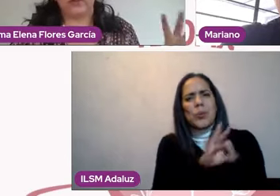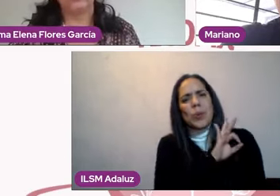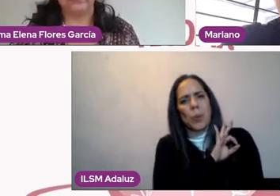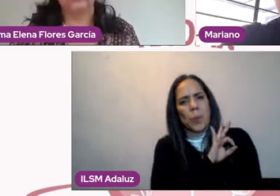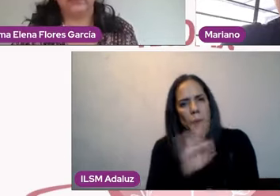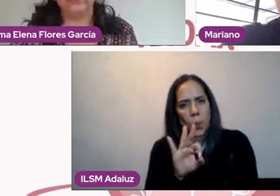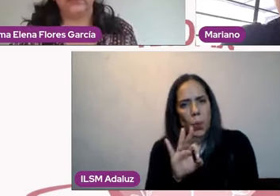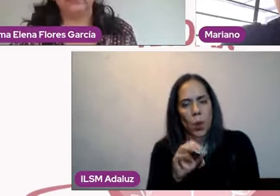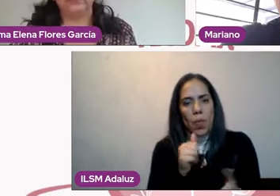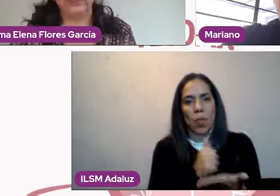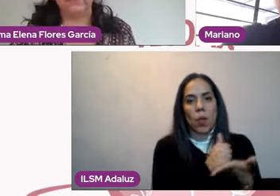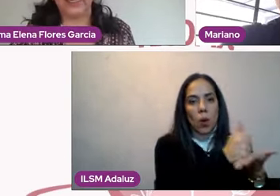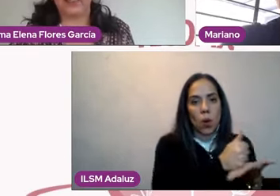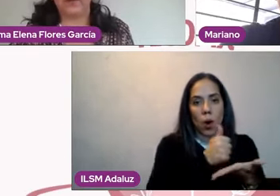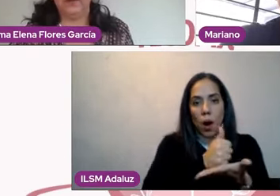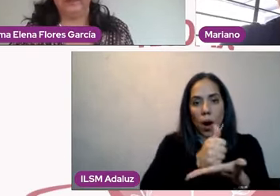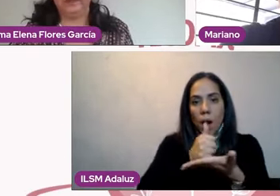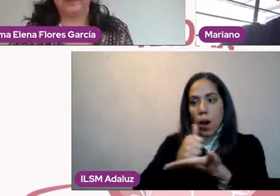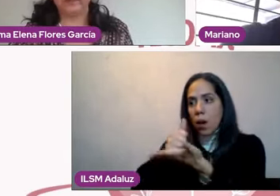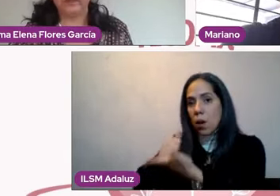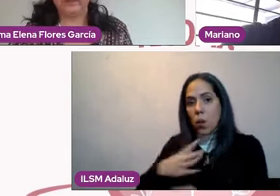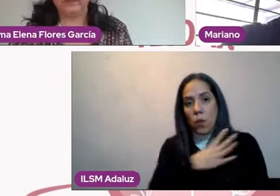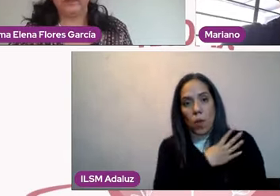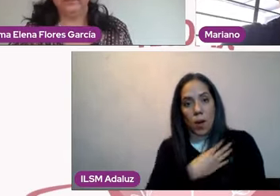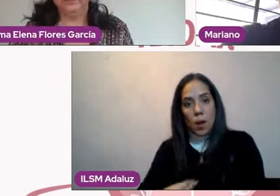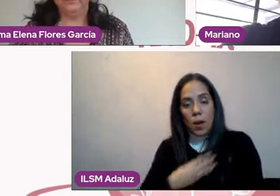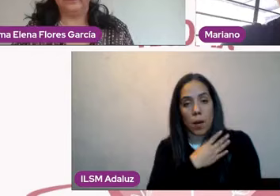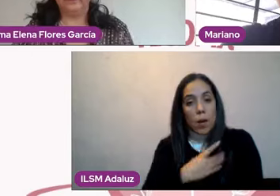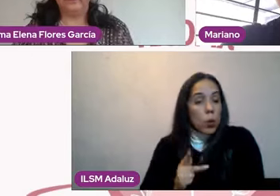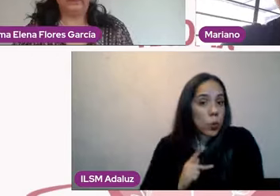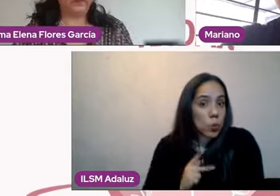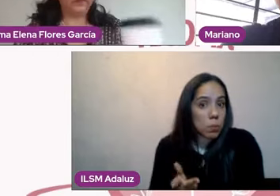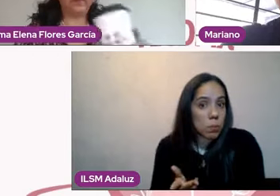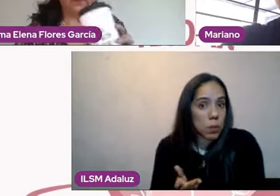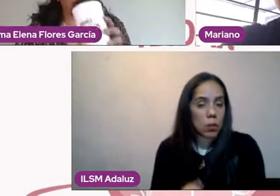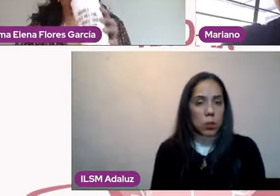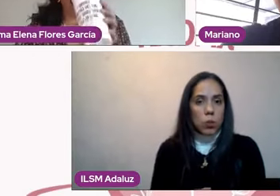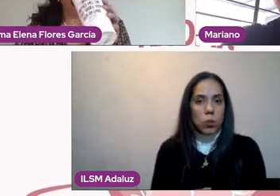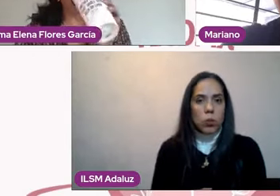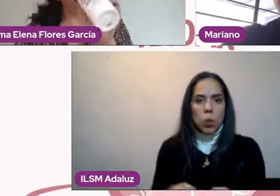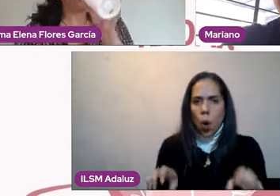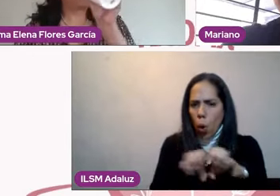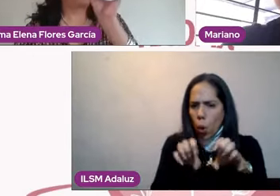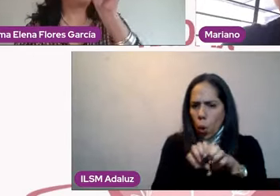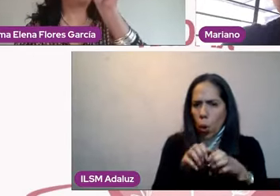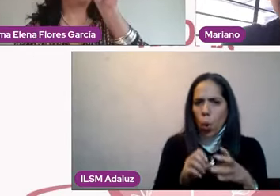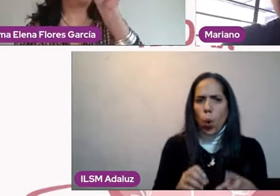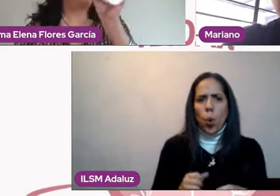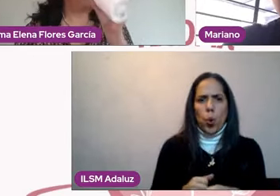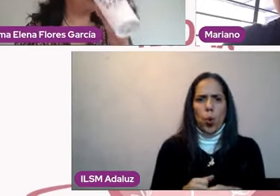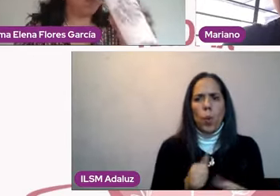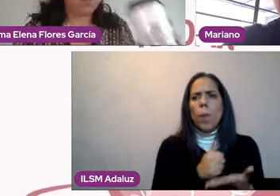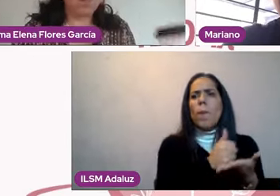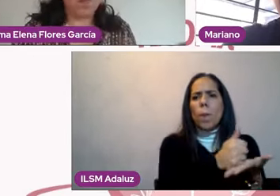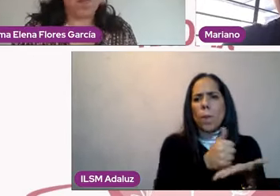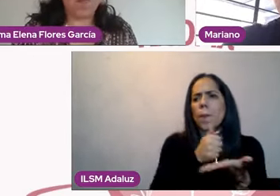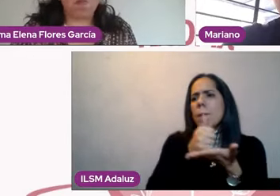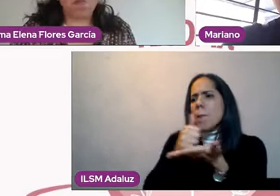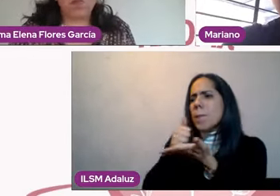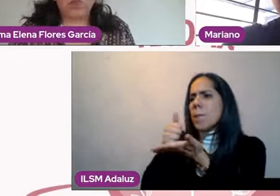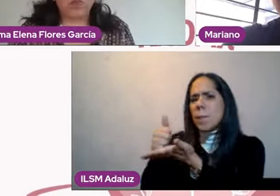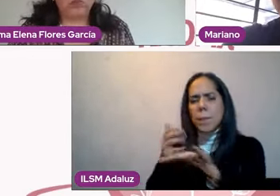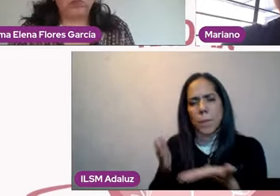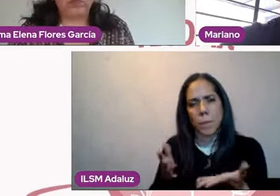algo similar. Bueno, yo ahí les tengo que decir que hay dos maneras, la